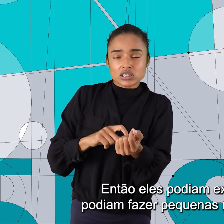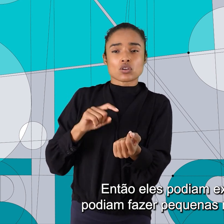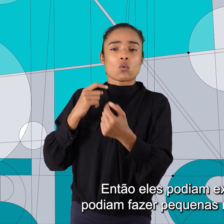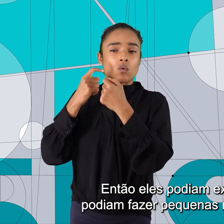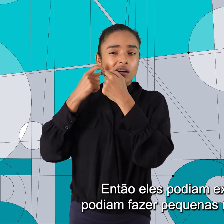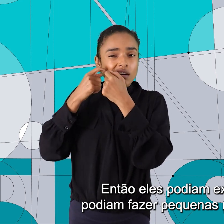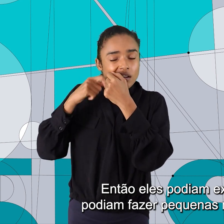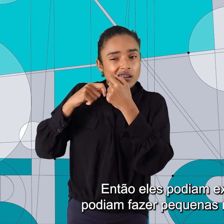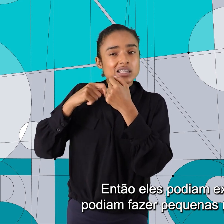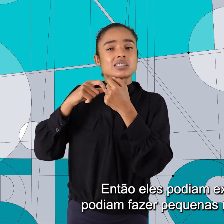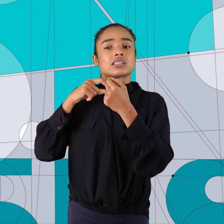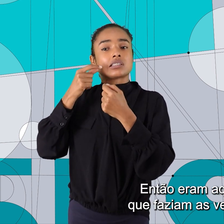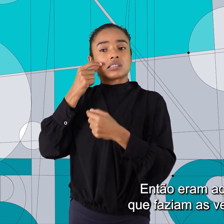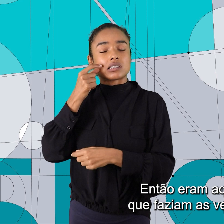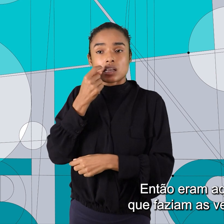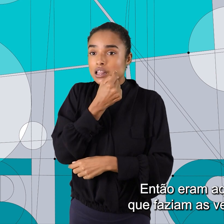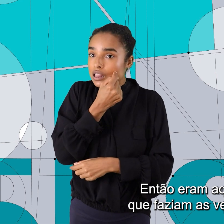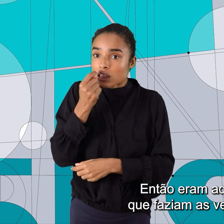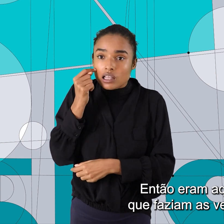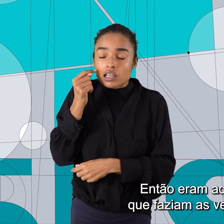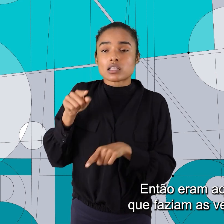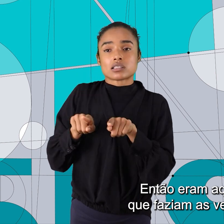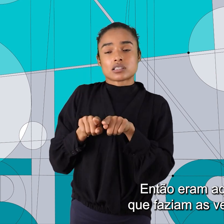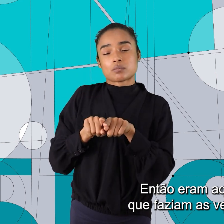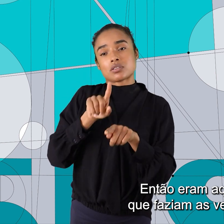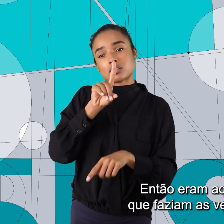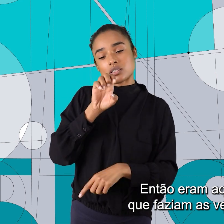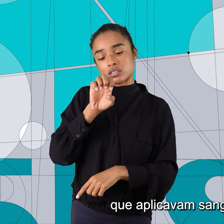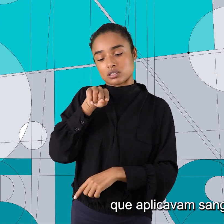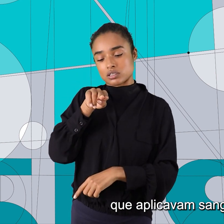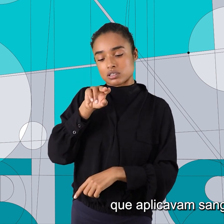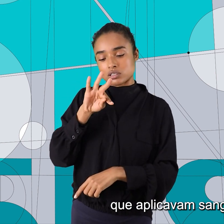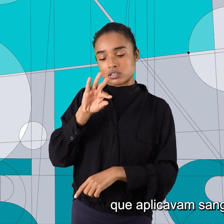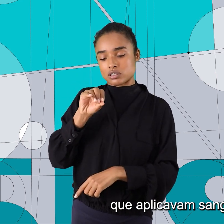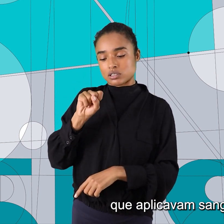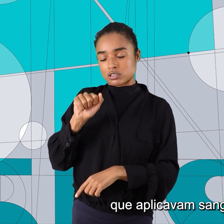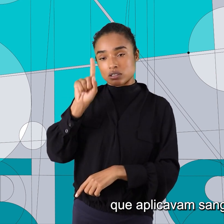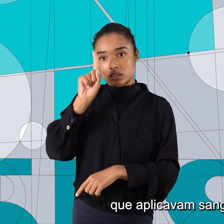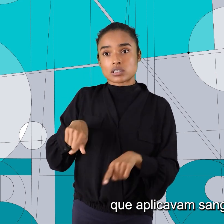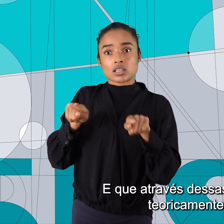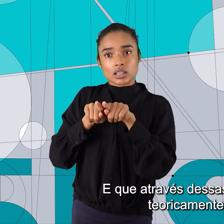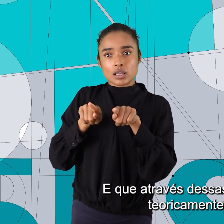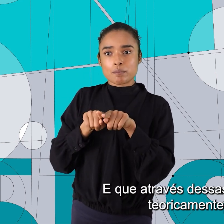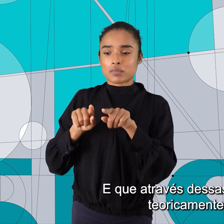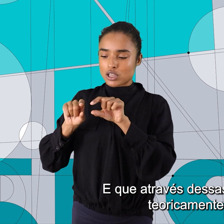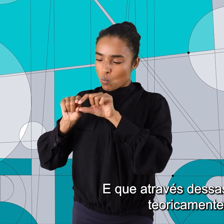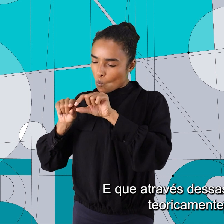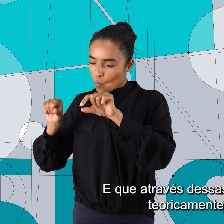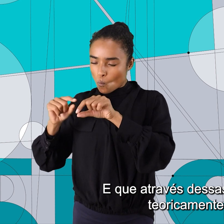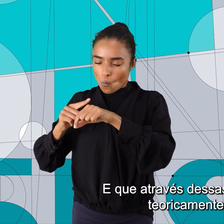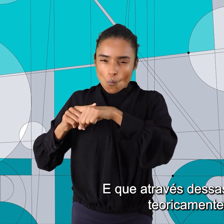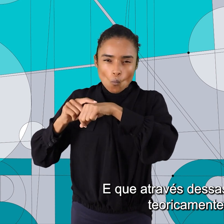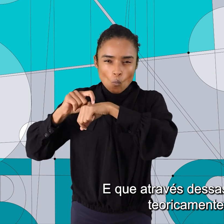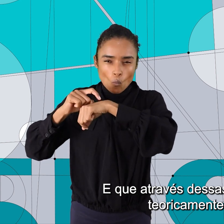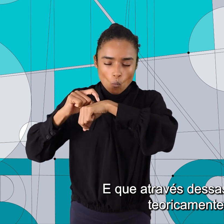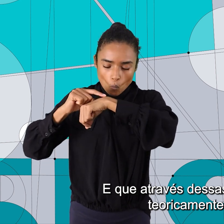pequenas manipulações. Então, eram aqueles que faziam as ventosas, que aplicavam sanguessugas e que, através